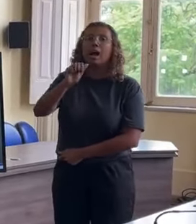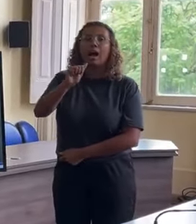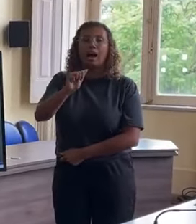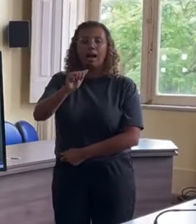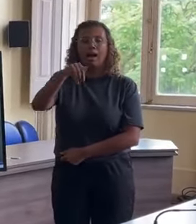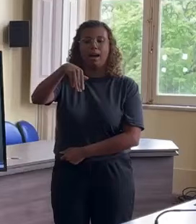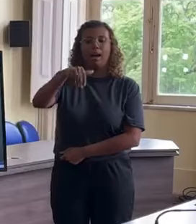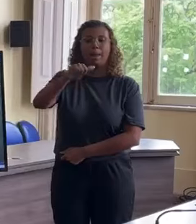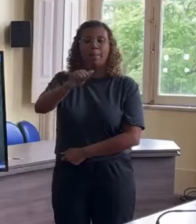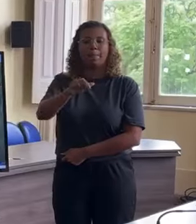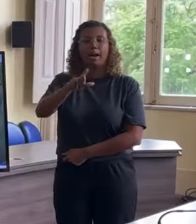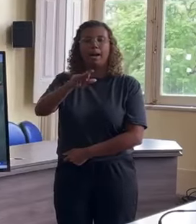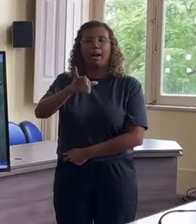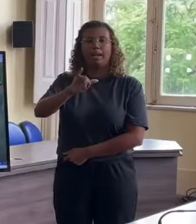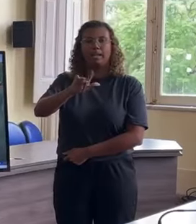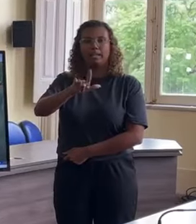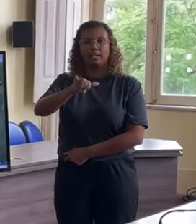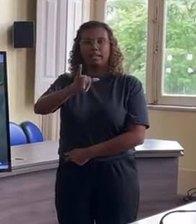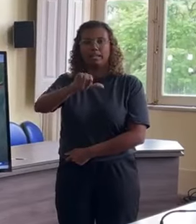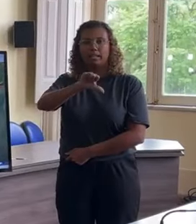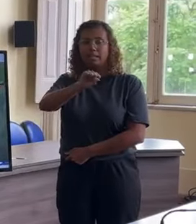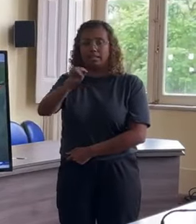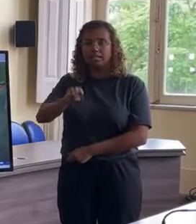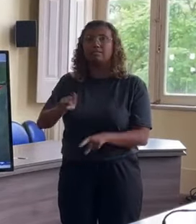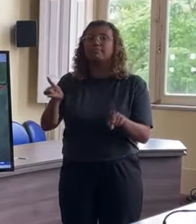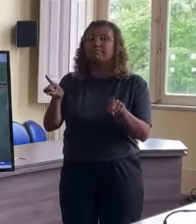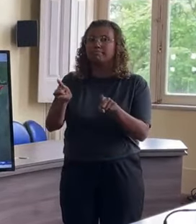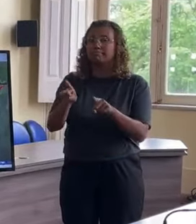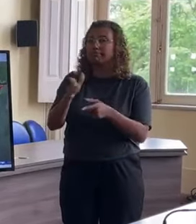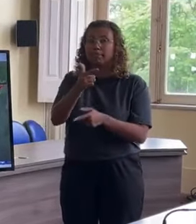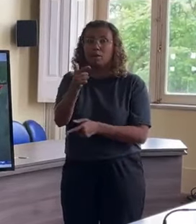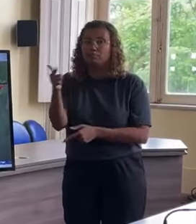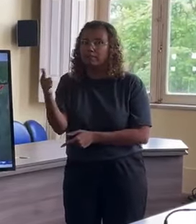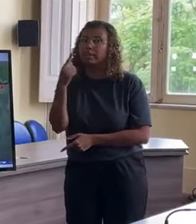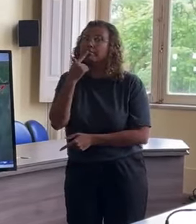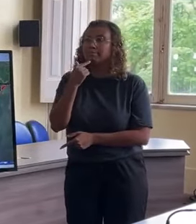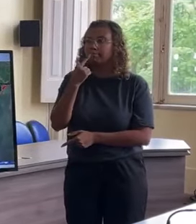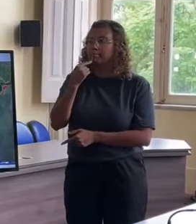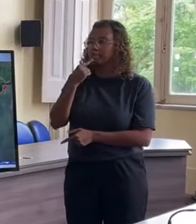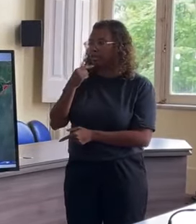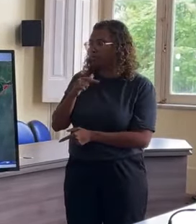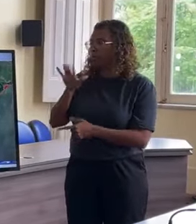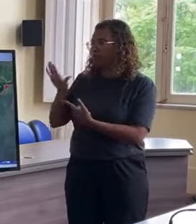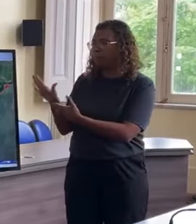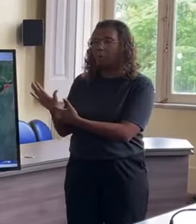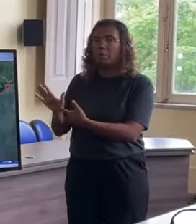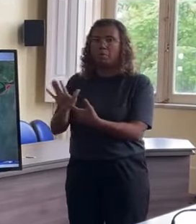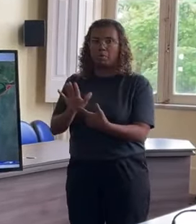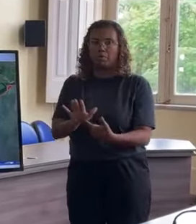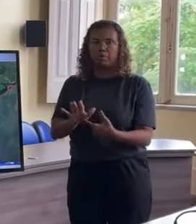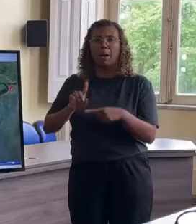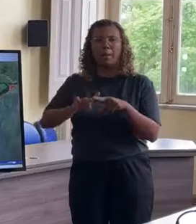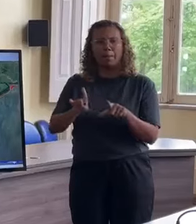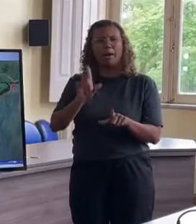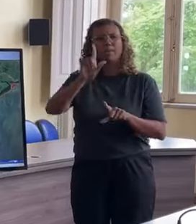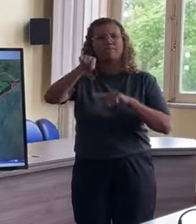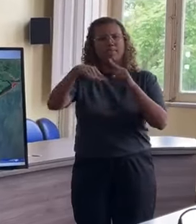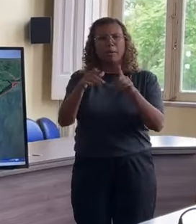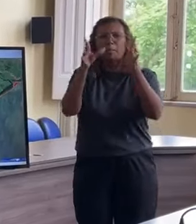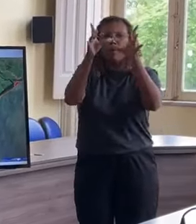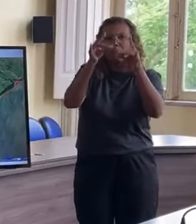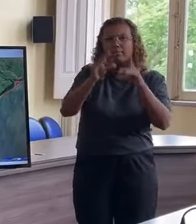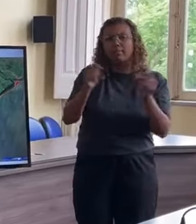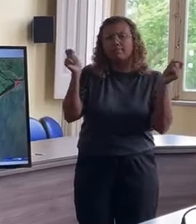Amarilis, o Amarilis, obrigada, está também sem manchas, só para mostrar aqui, mas vocês vão poder olhar em